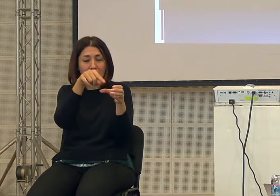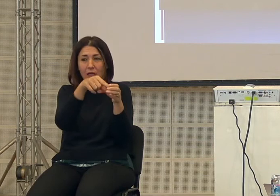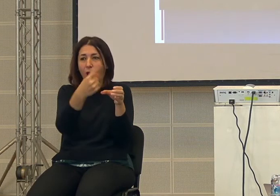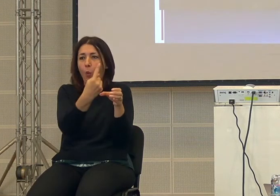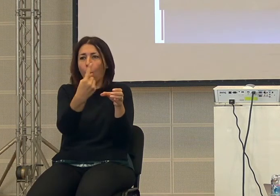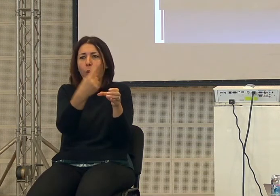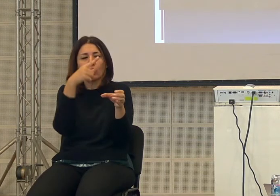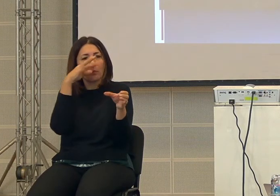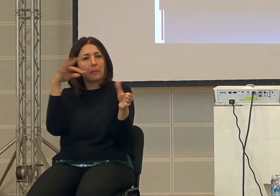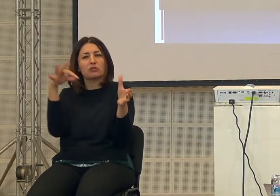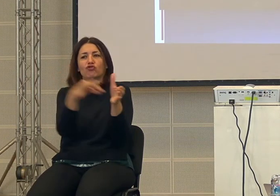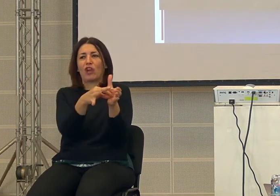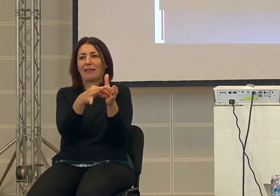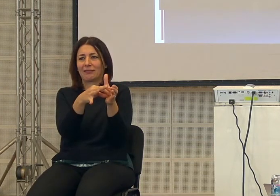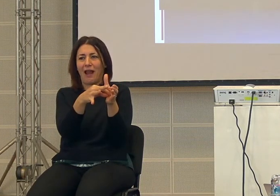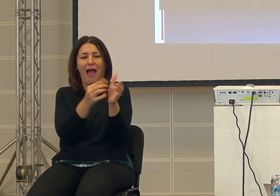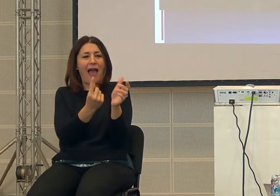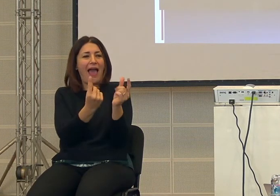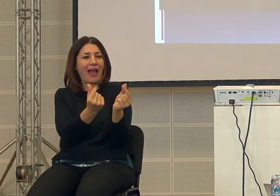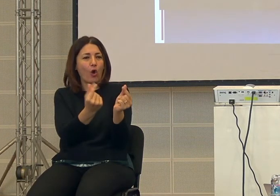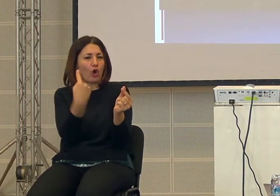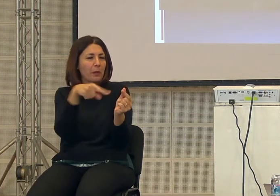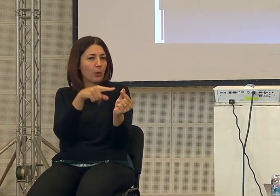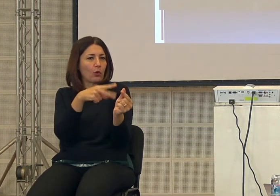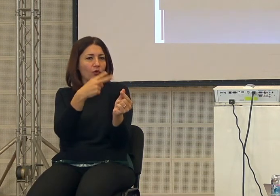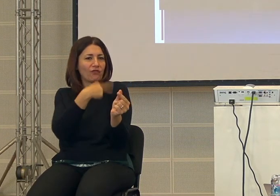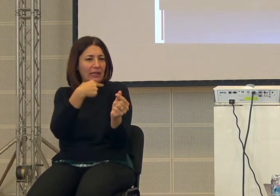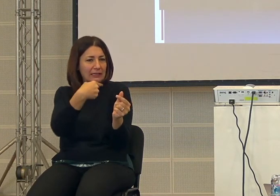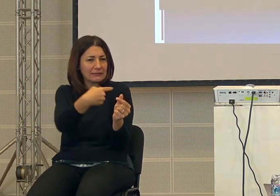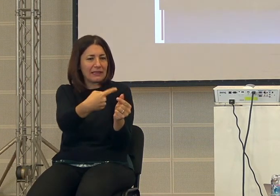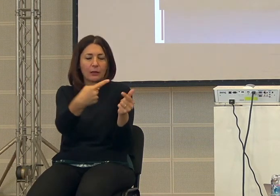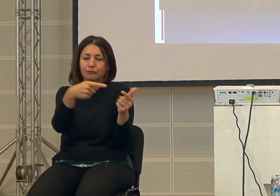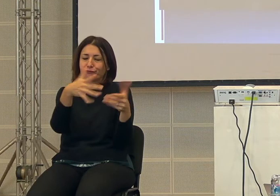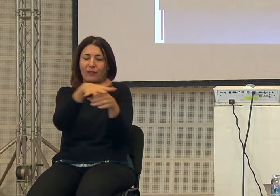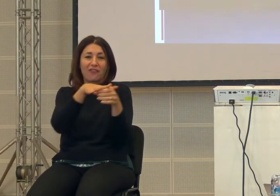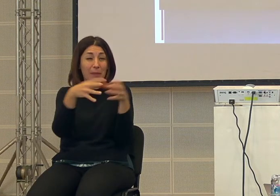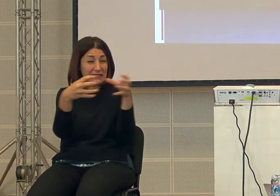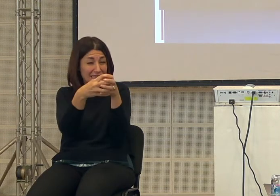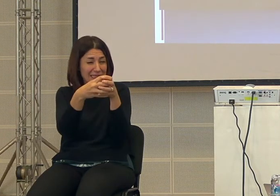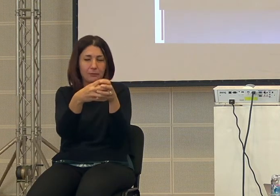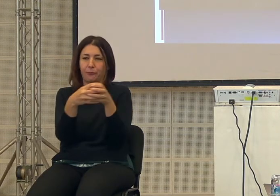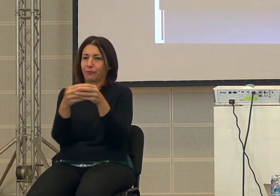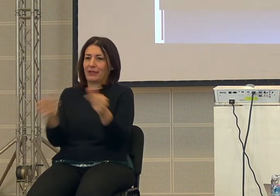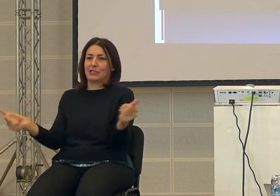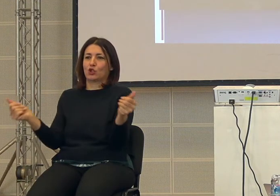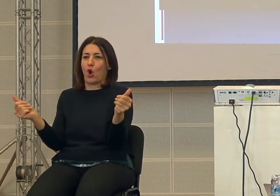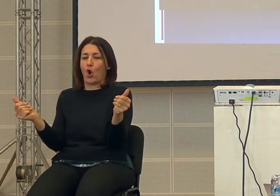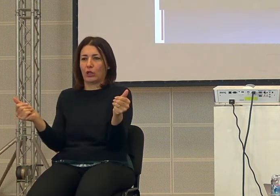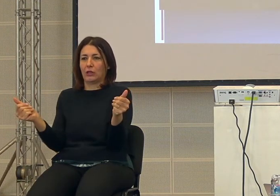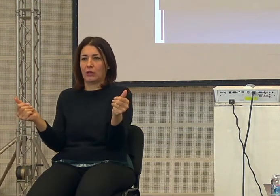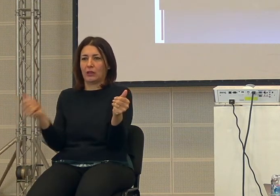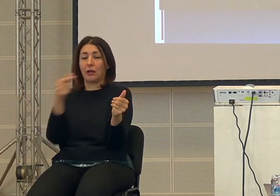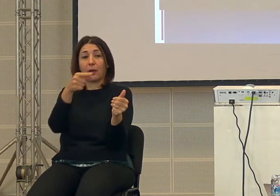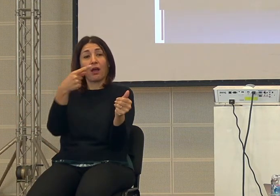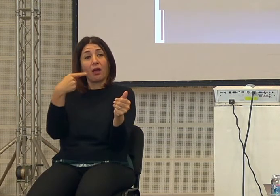struttura centrale anche economica si è in parte dissolta perché le funzioni della famiglia sono state prese